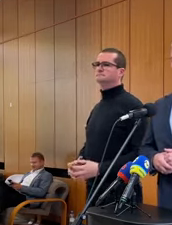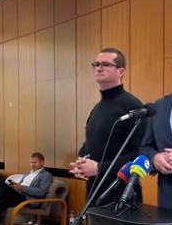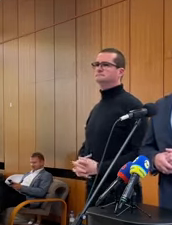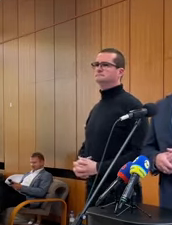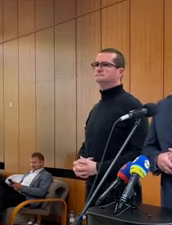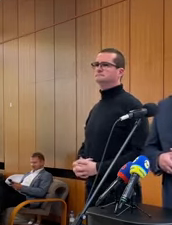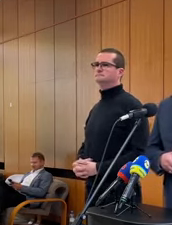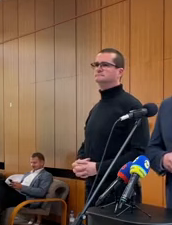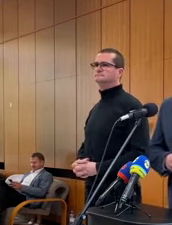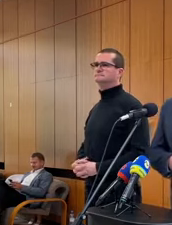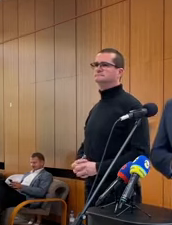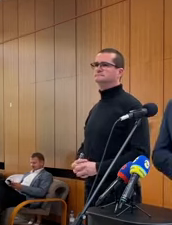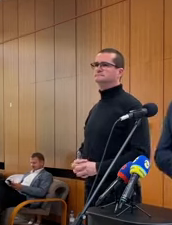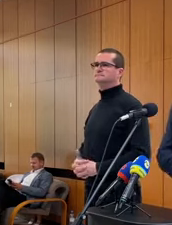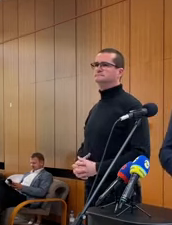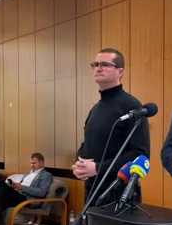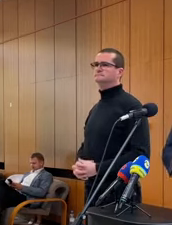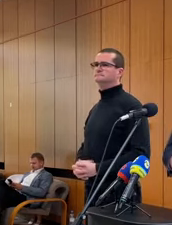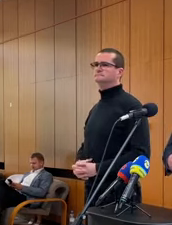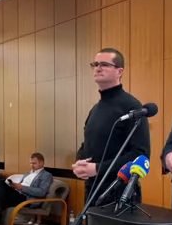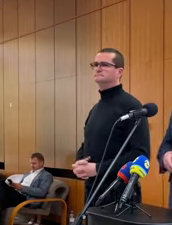No to už vám nedám teraz.